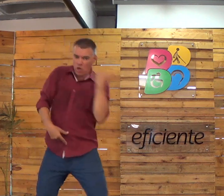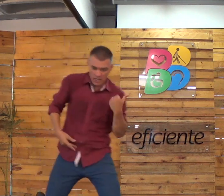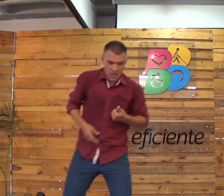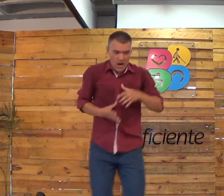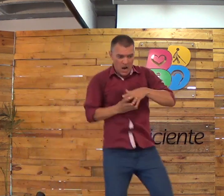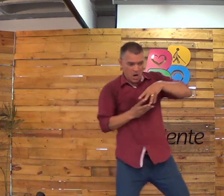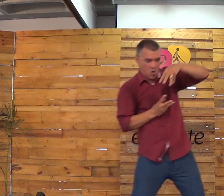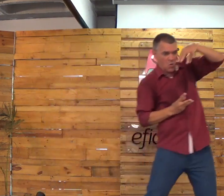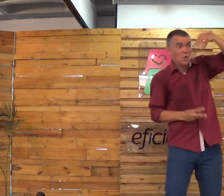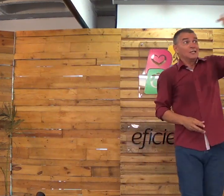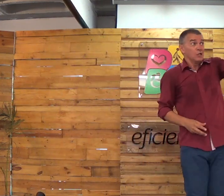morri,